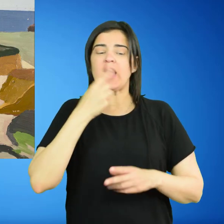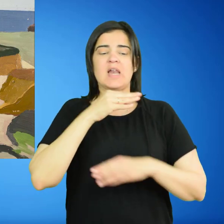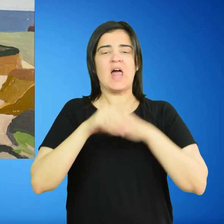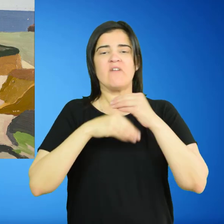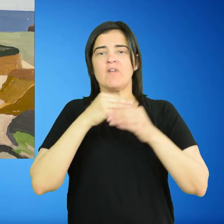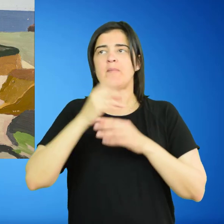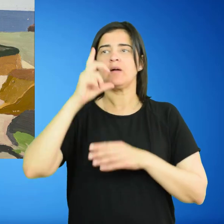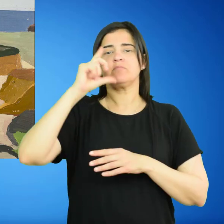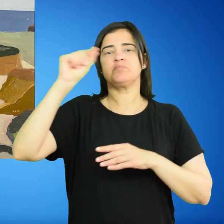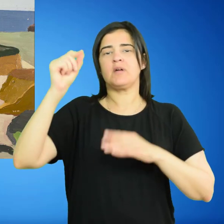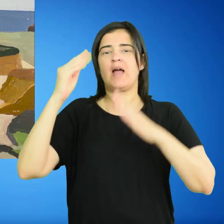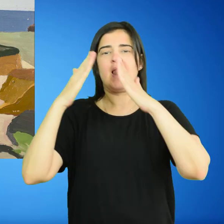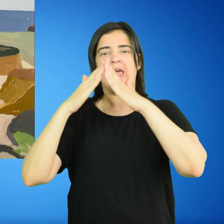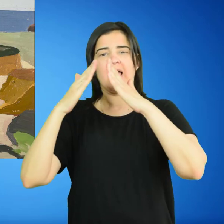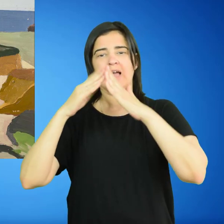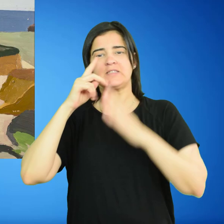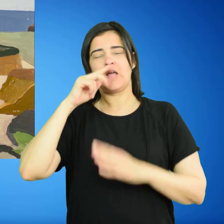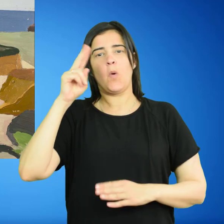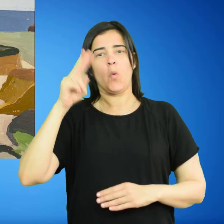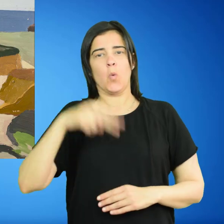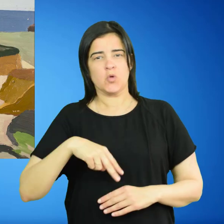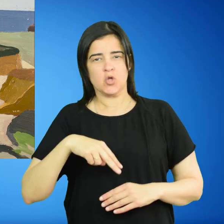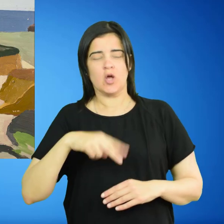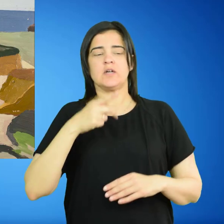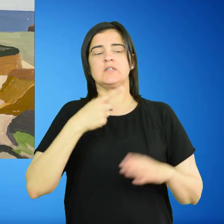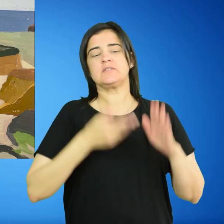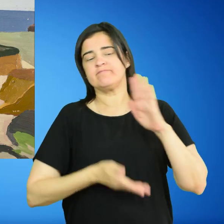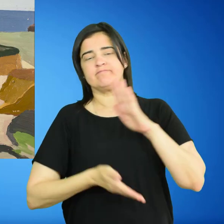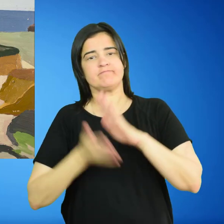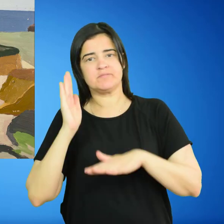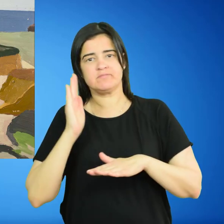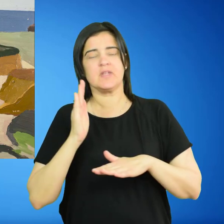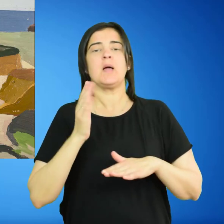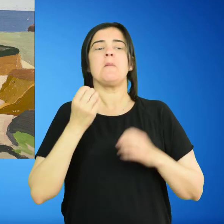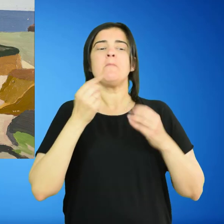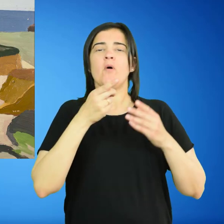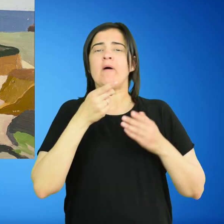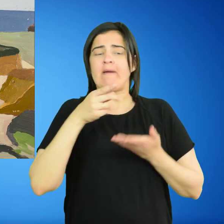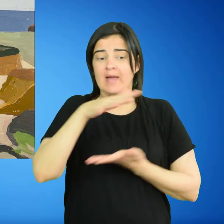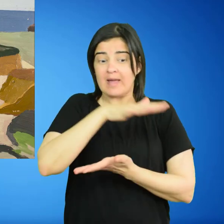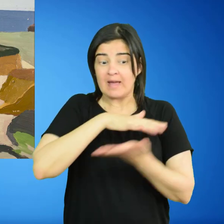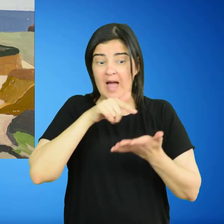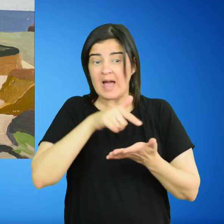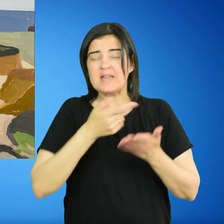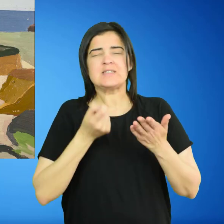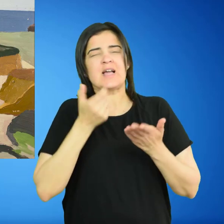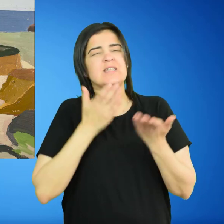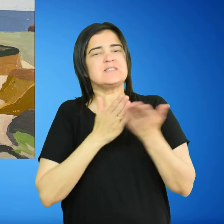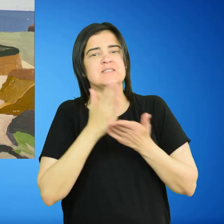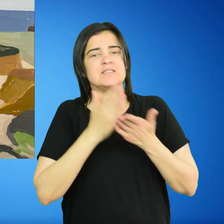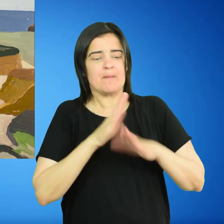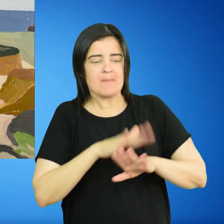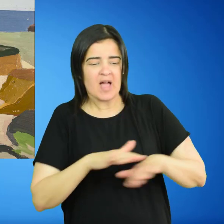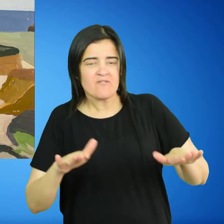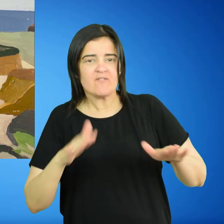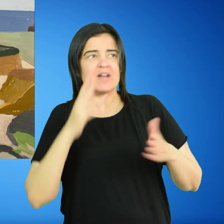padre y la familia abandona la Quinta de la Unión, espacio que era el escenario de casi todas sus obras de